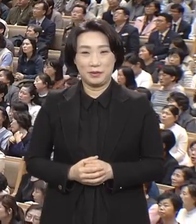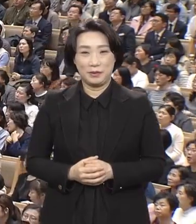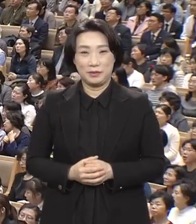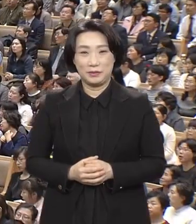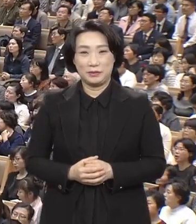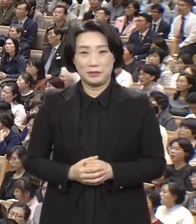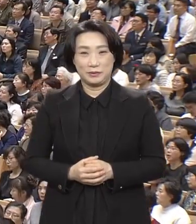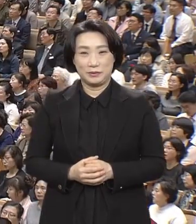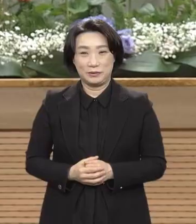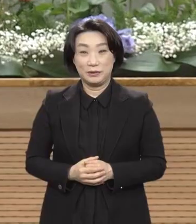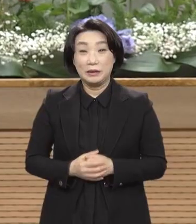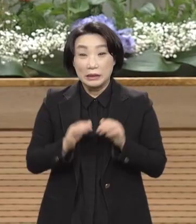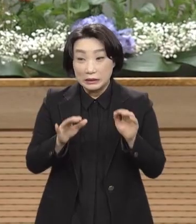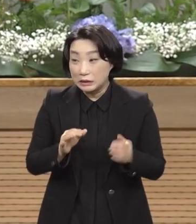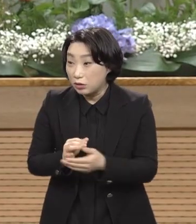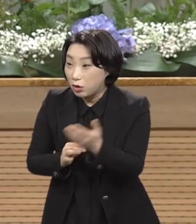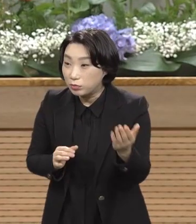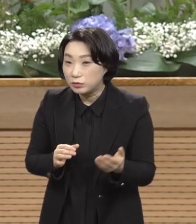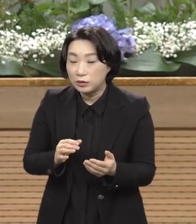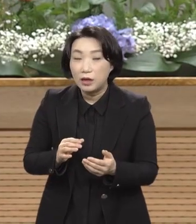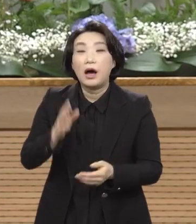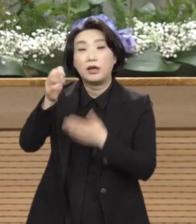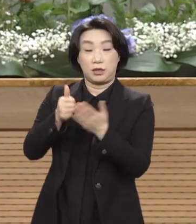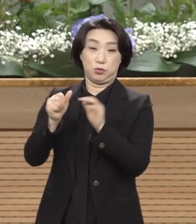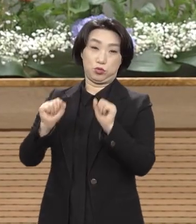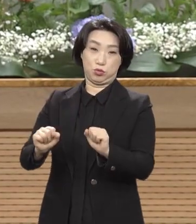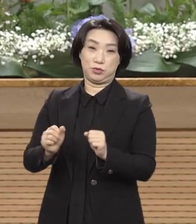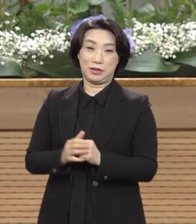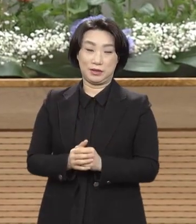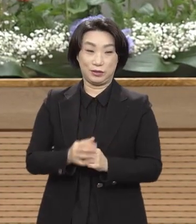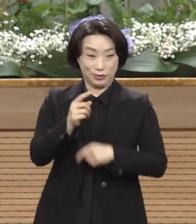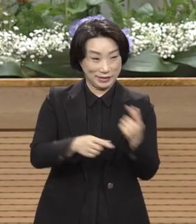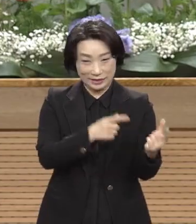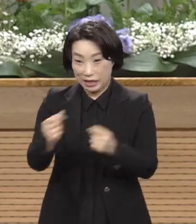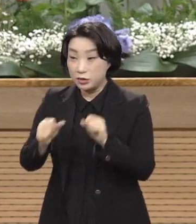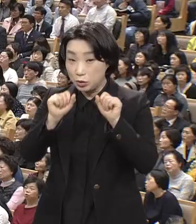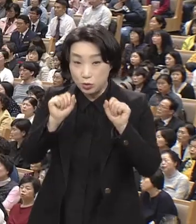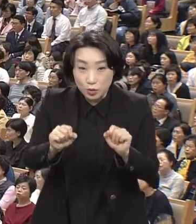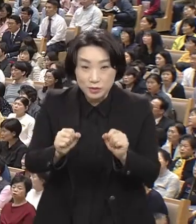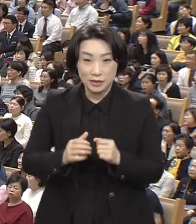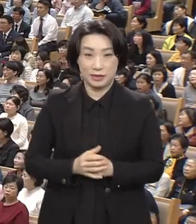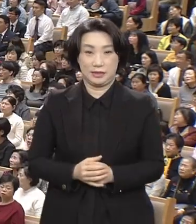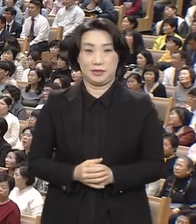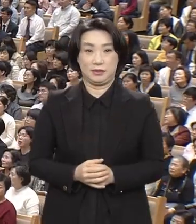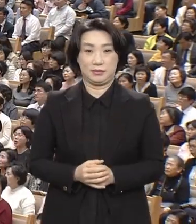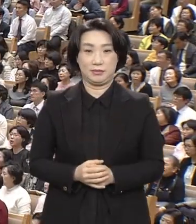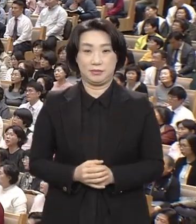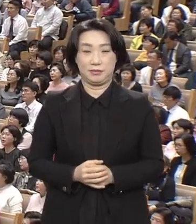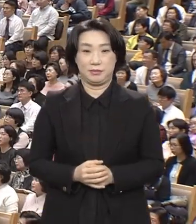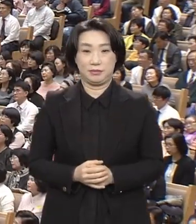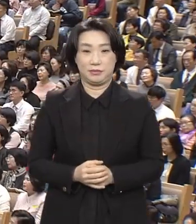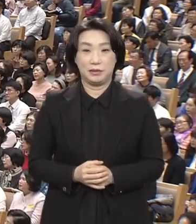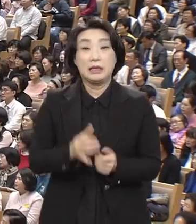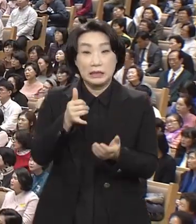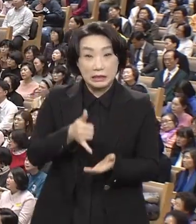그런데 존재요. 다 같이 존재요. 인격이시다.